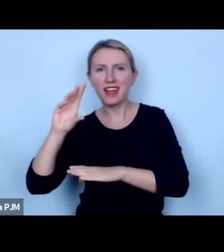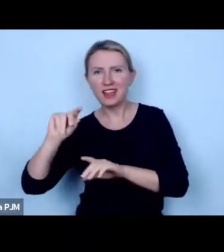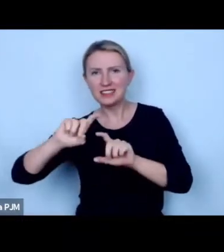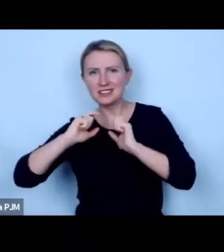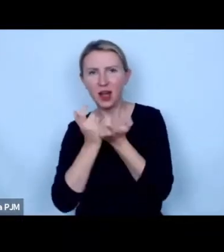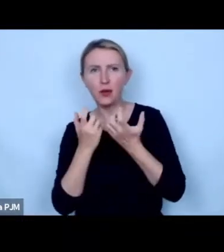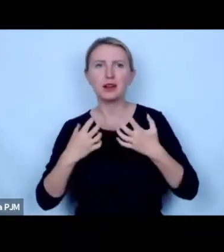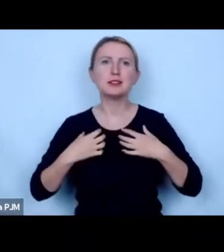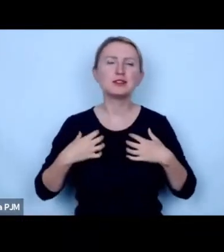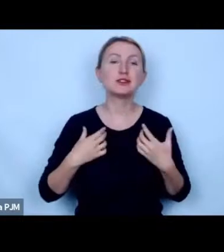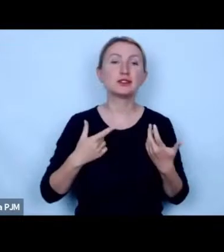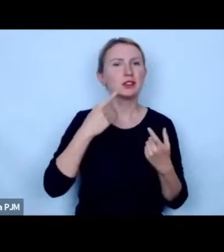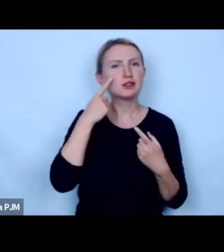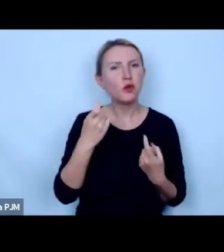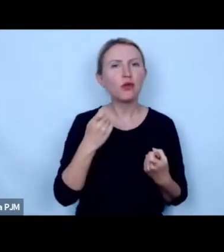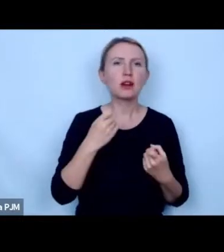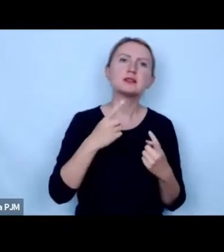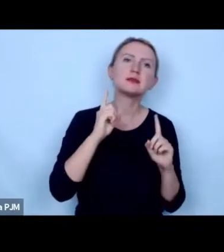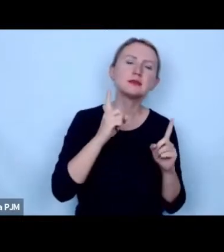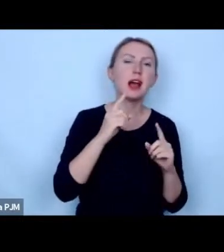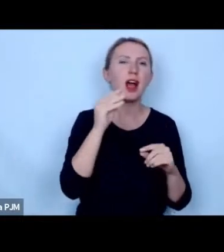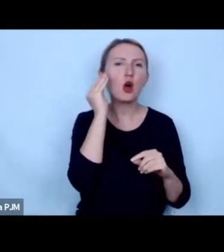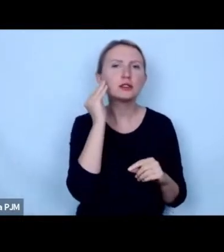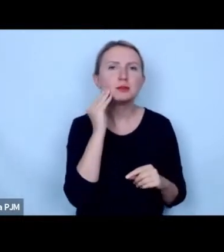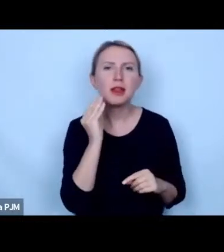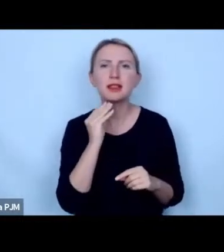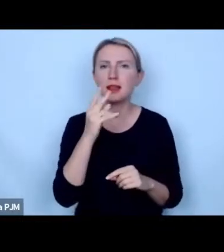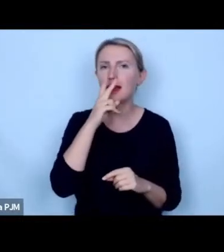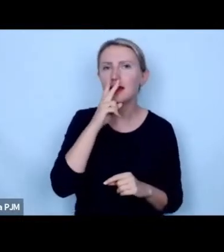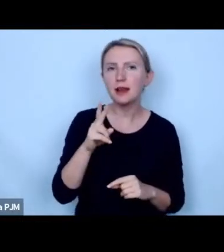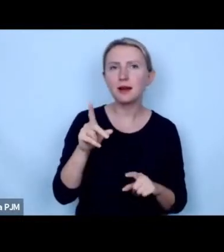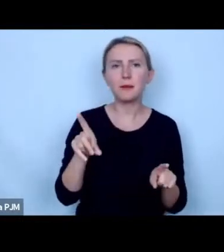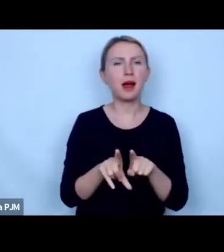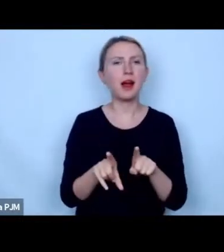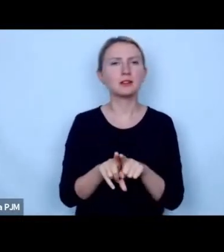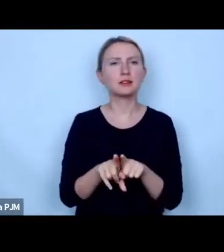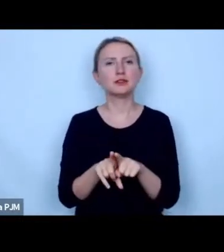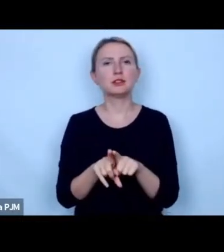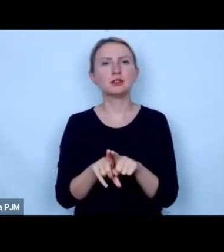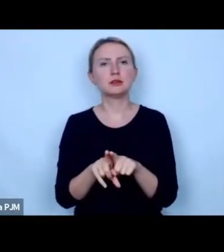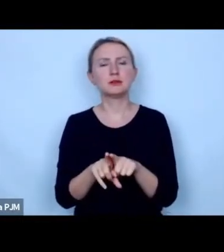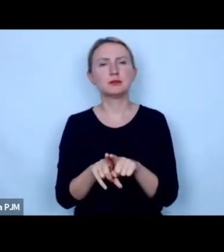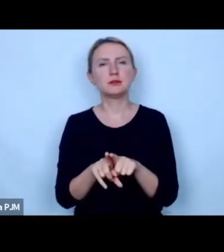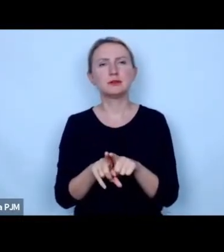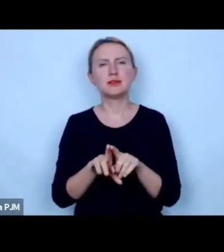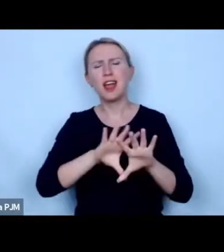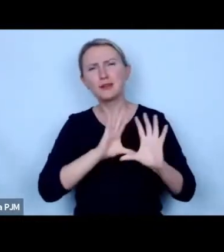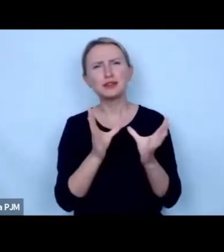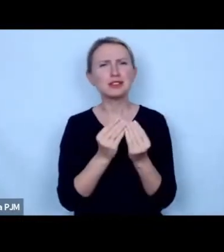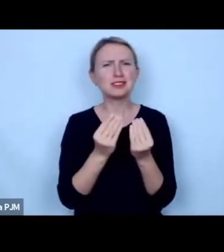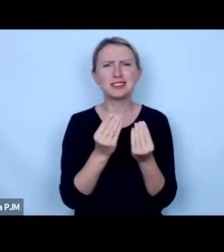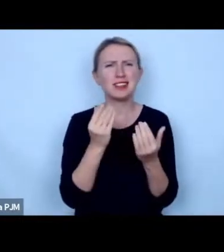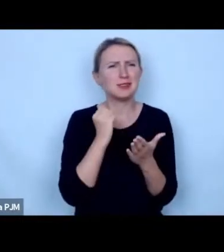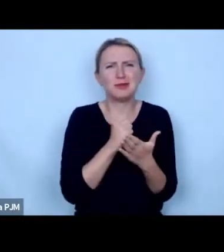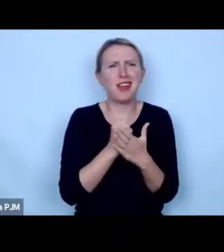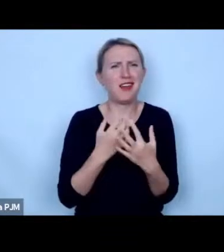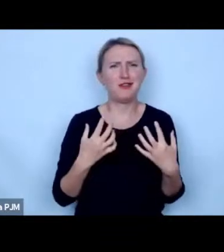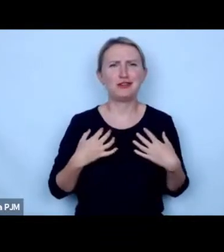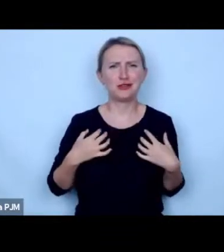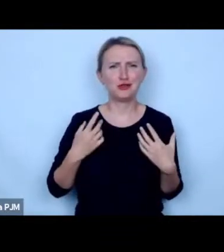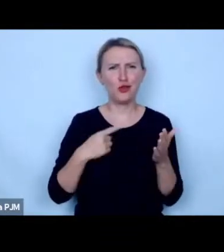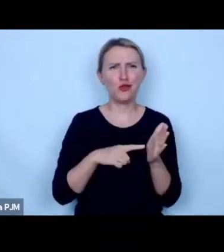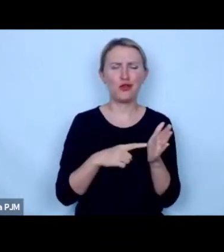życia czyli też zwrócenie uwagi na kosmetyki zwrócenie uwagi na wszystkie aspekty które po prostu gdzieś